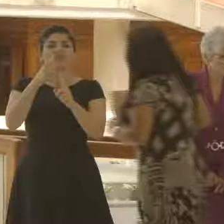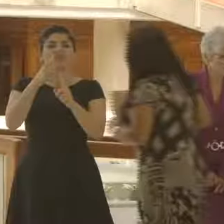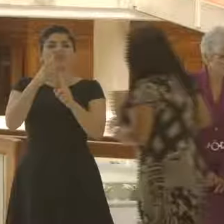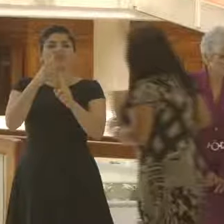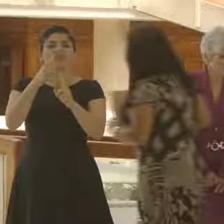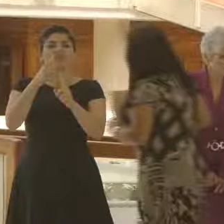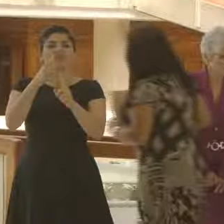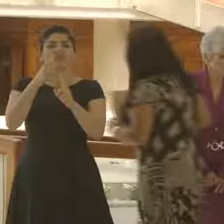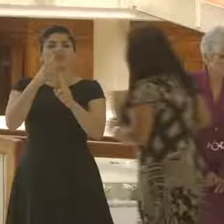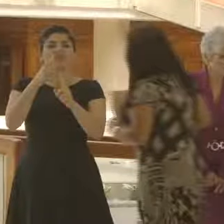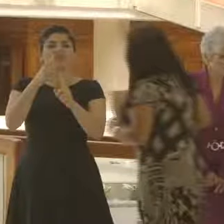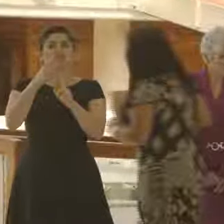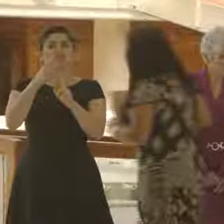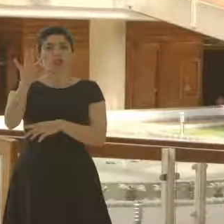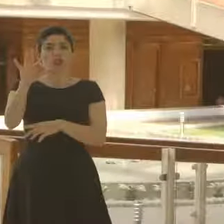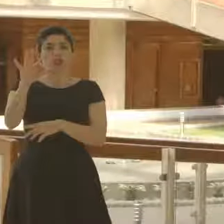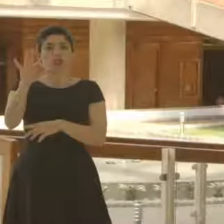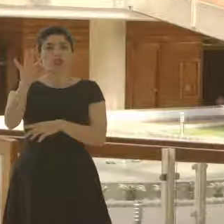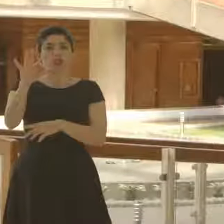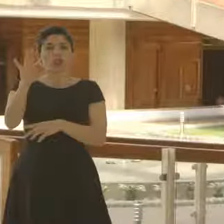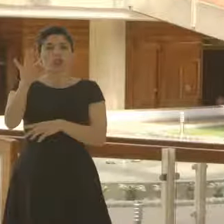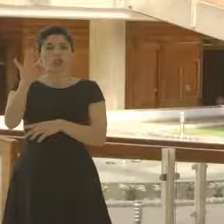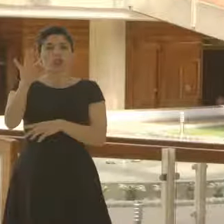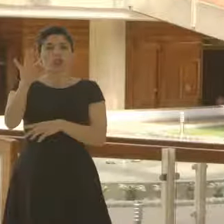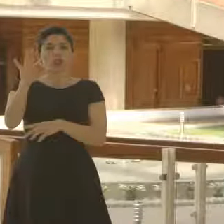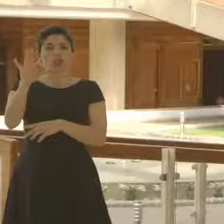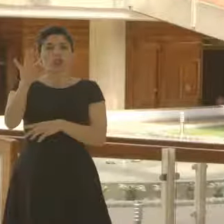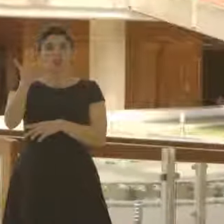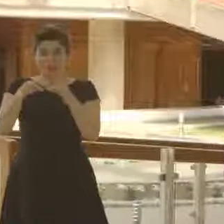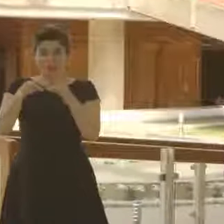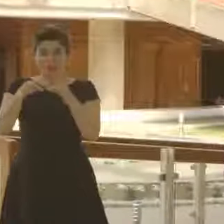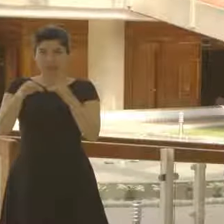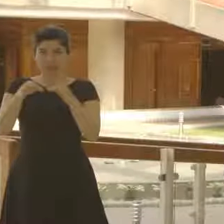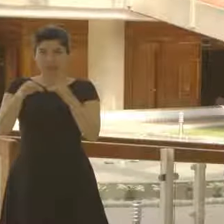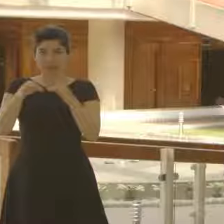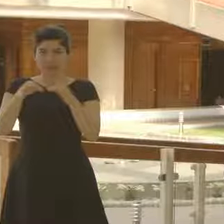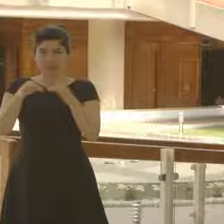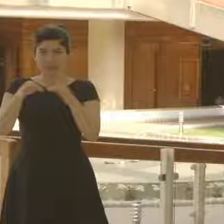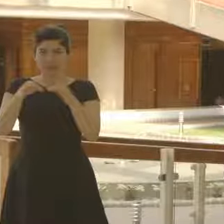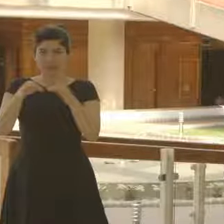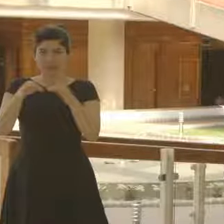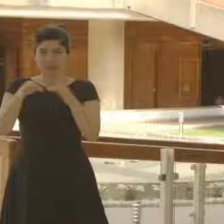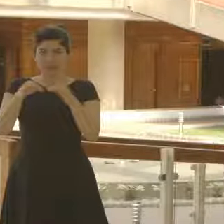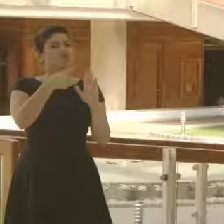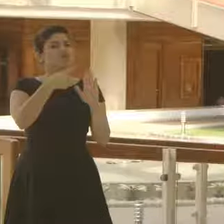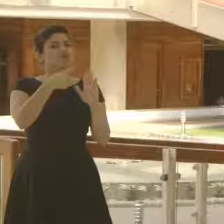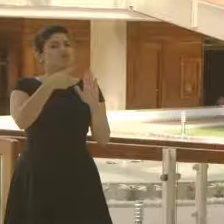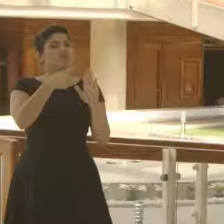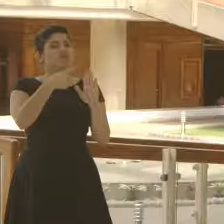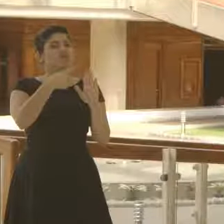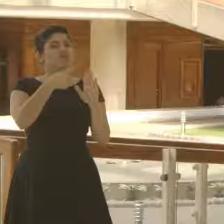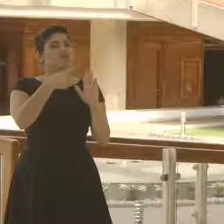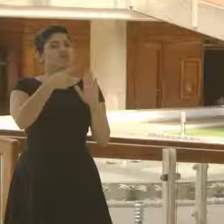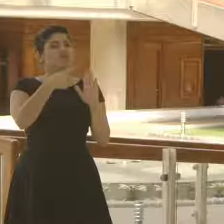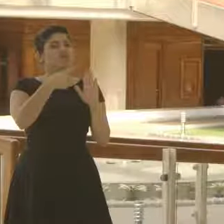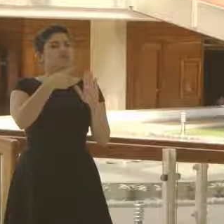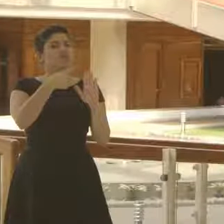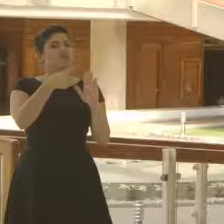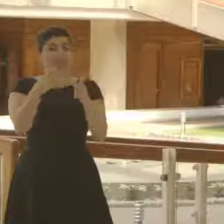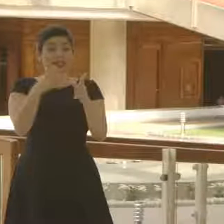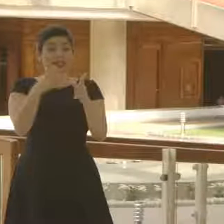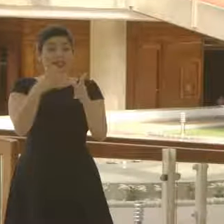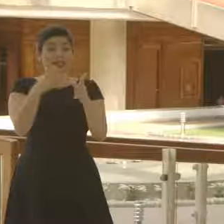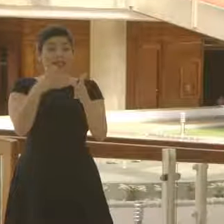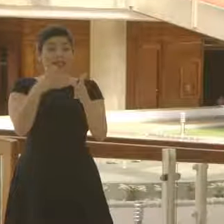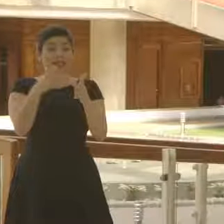directriz 98-H. Ya les explico. Entre otras disposiciones, reduce la mitad del porcentaje de las plazas vacantes,